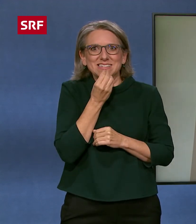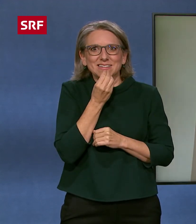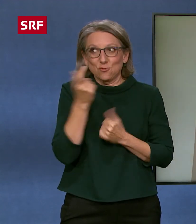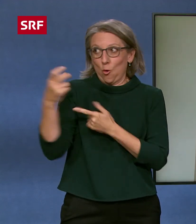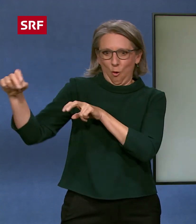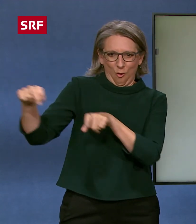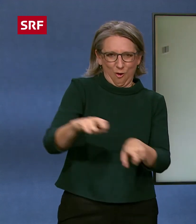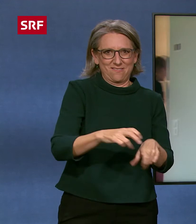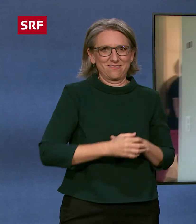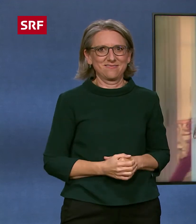Essen!